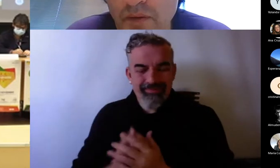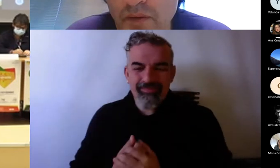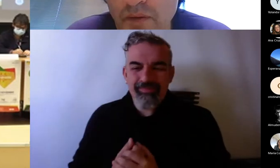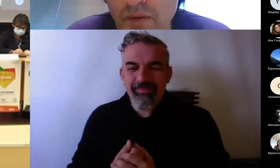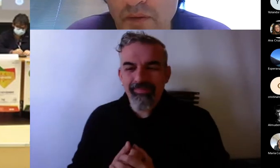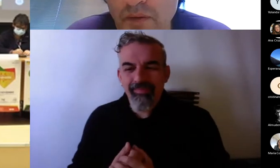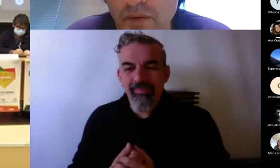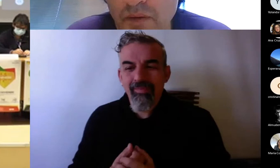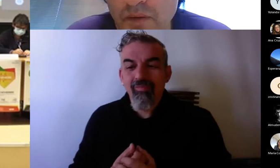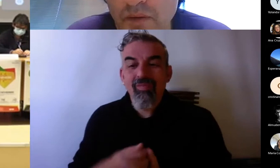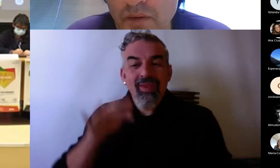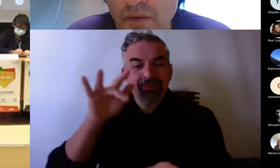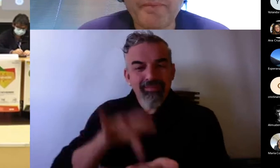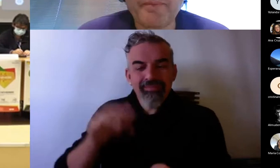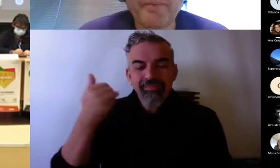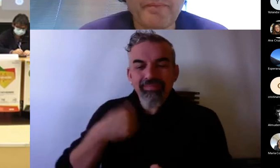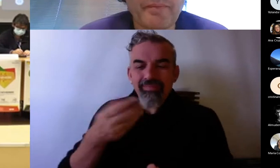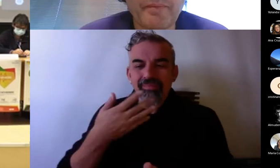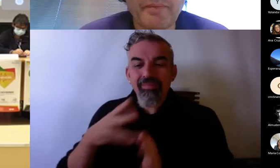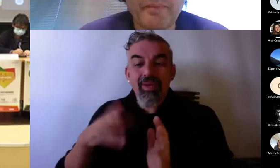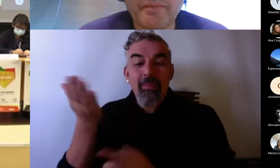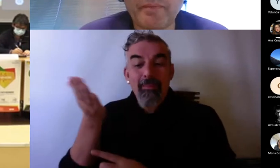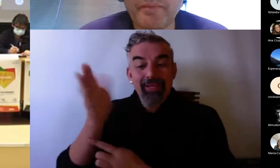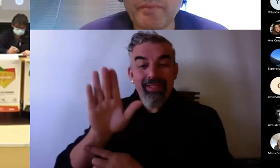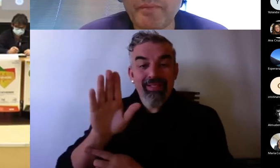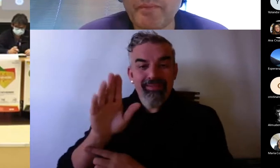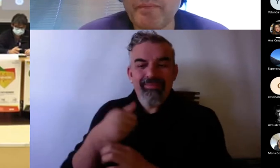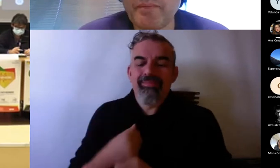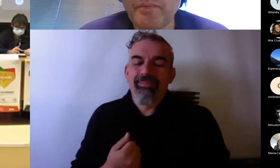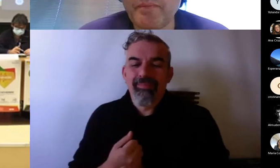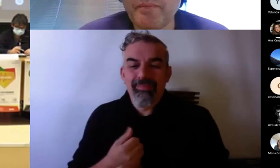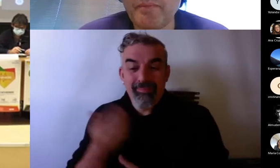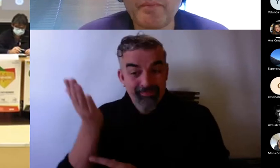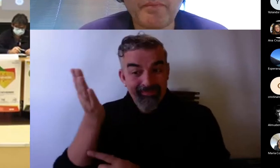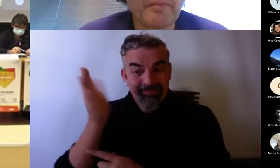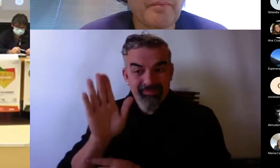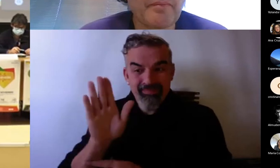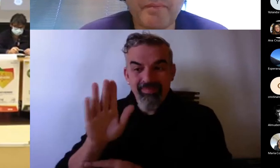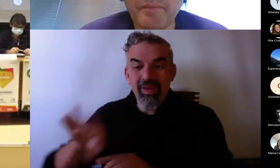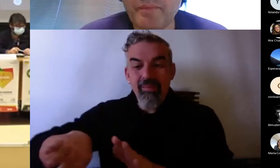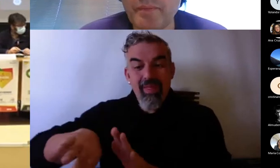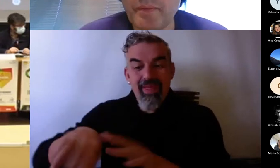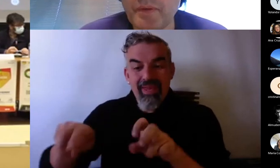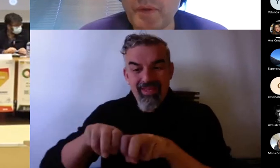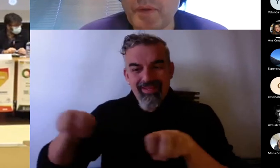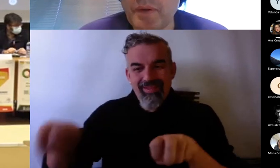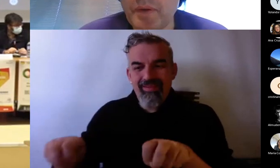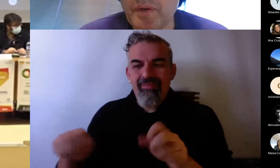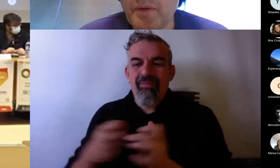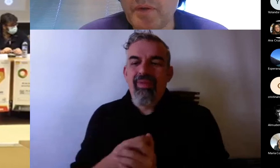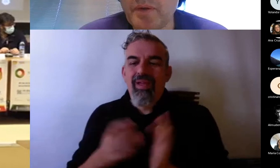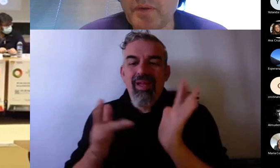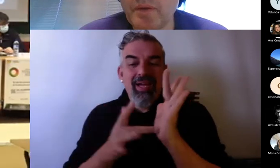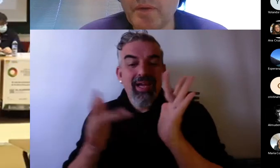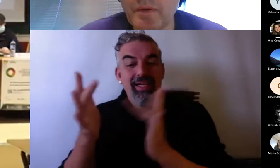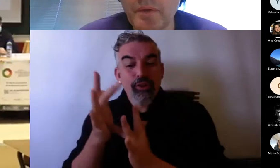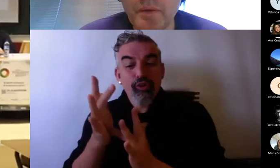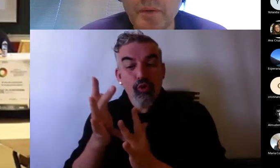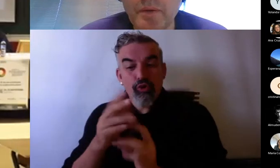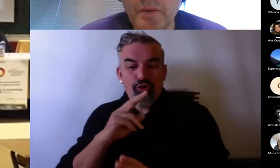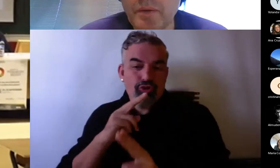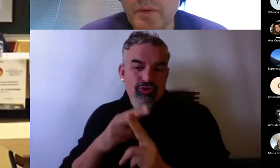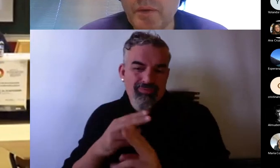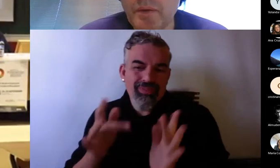Como digo, tengo representación de todos, comenzaré por mi derecha, tengo a Jesús, profesor de